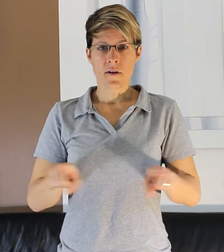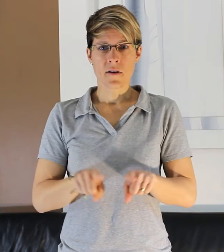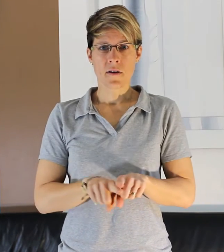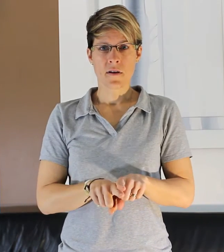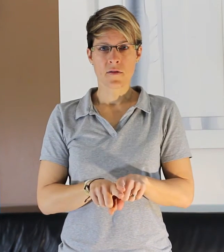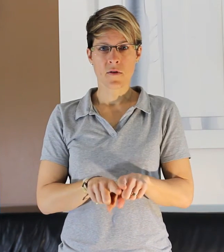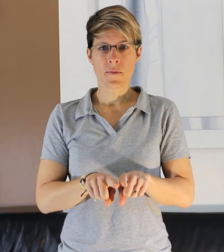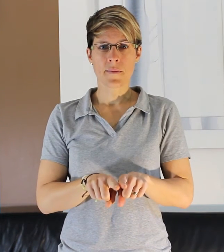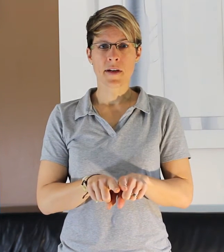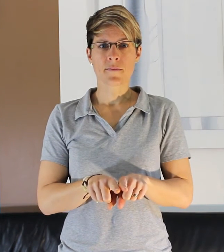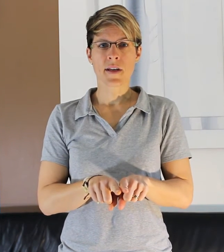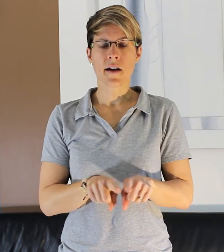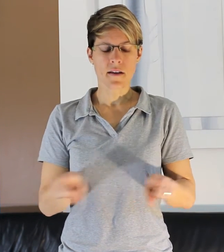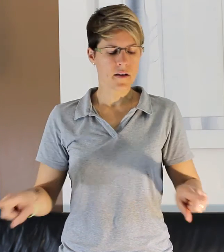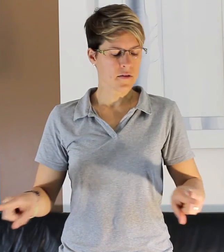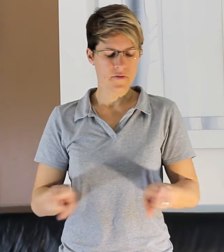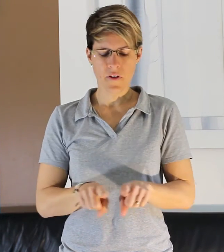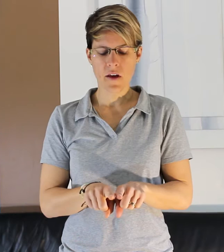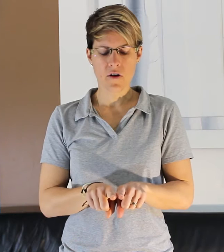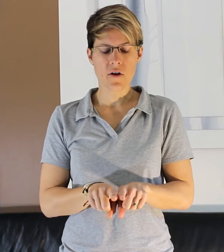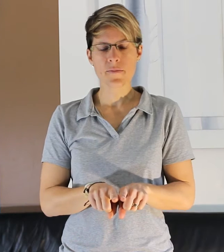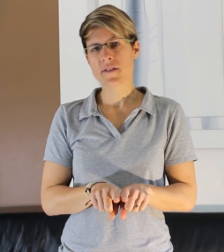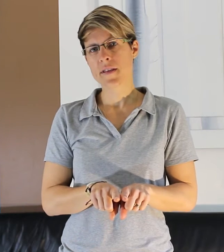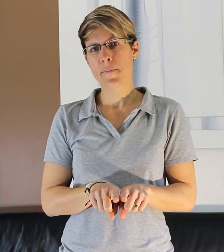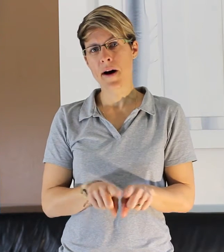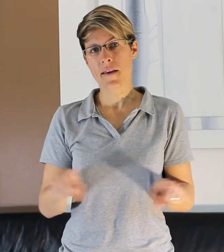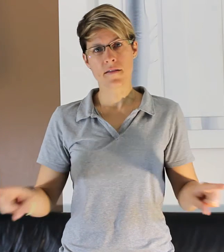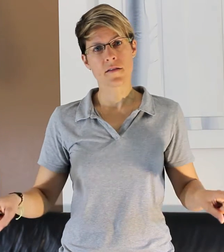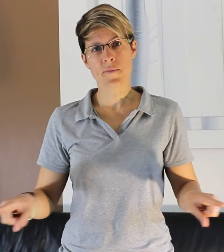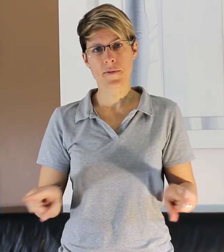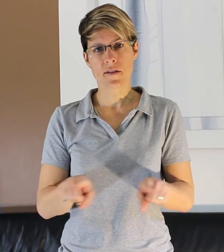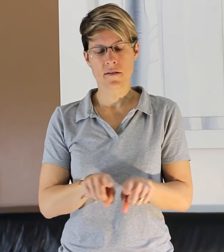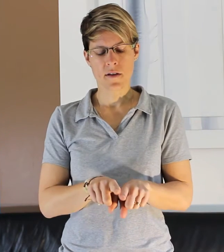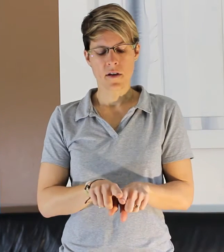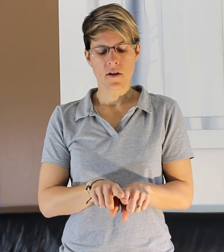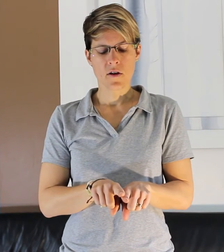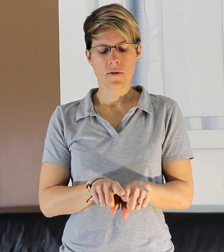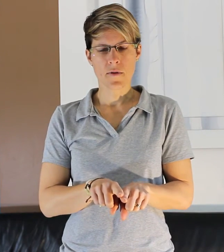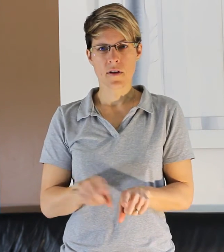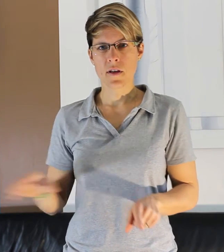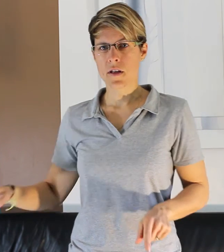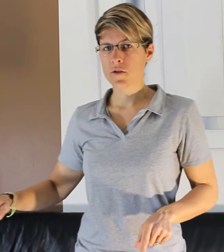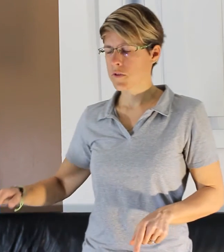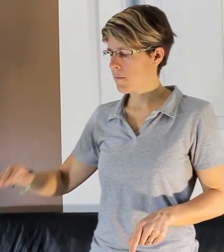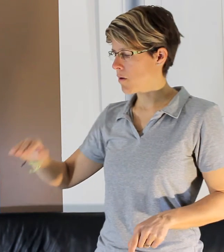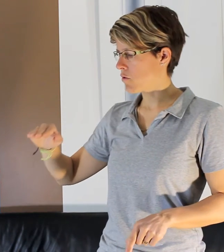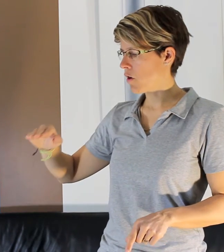Comme. Donc, on met les mains comme ça et on fait comme ici, pareil. C'est le même signe. Comme il est juste à ma hauteur.